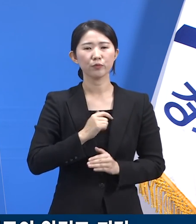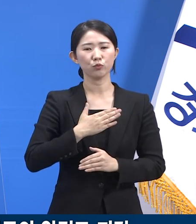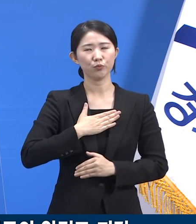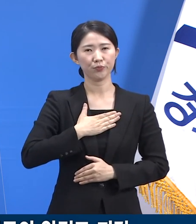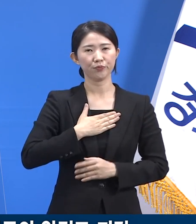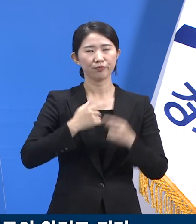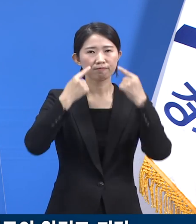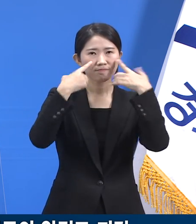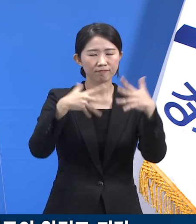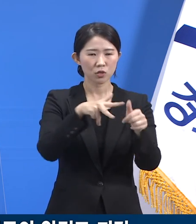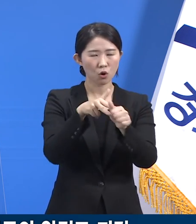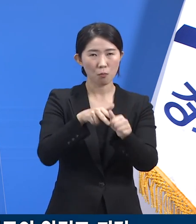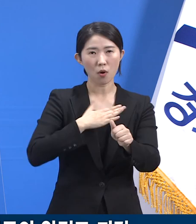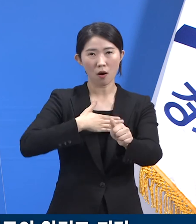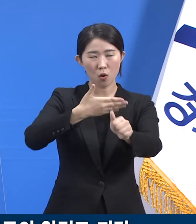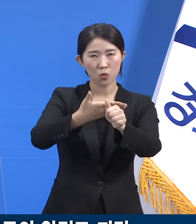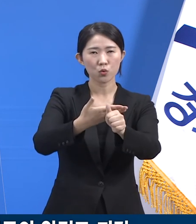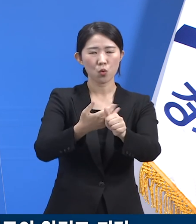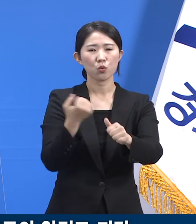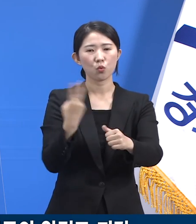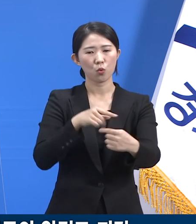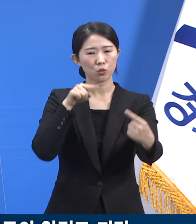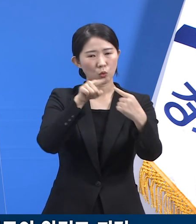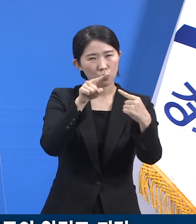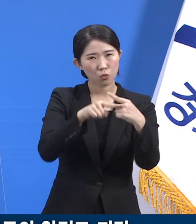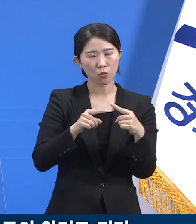투명하게 소통하고 있습니다.